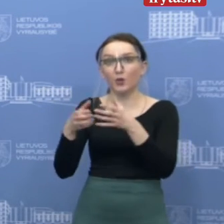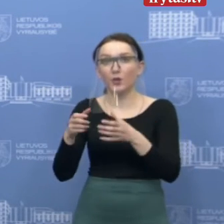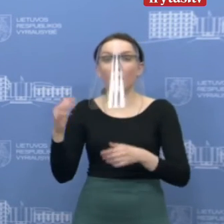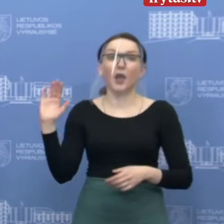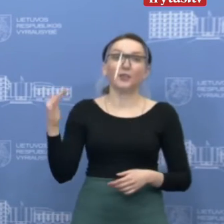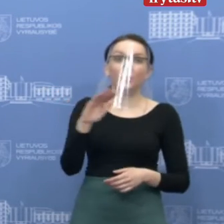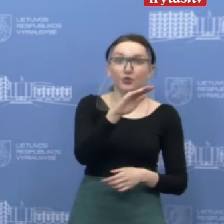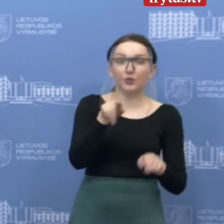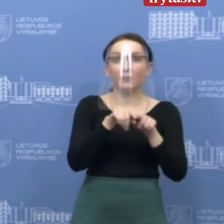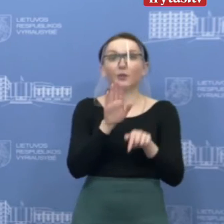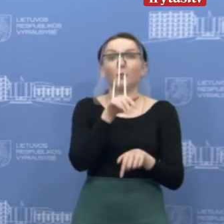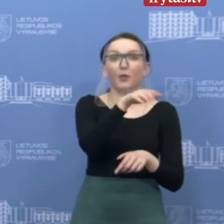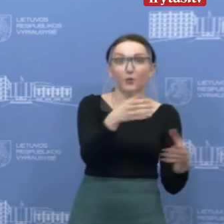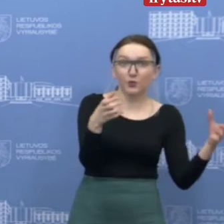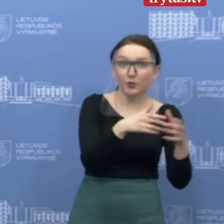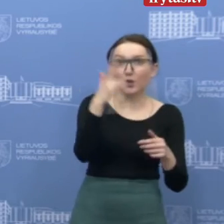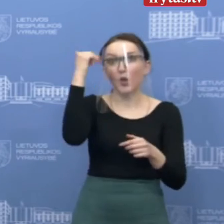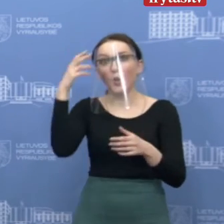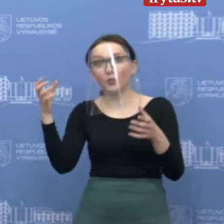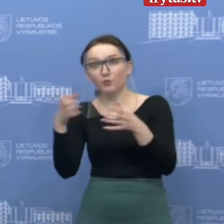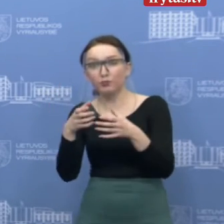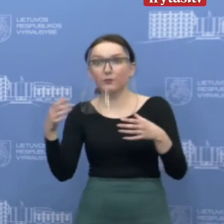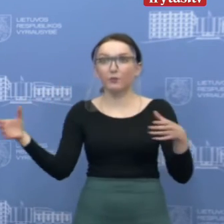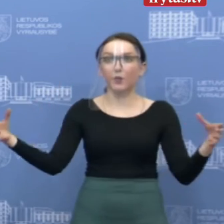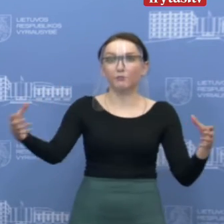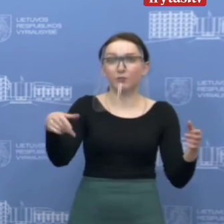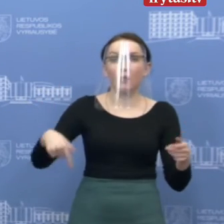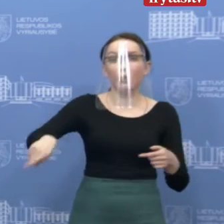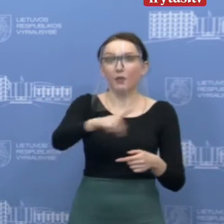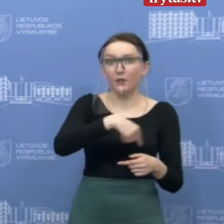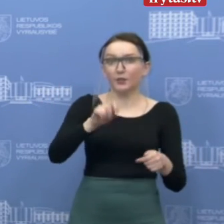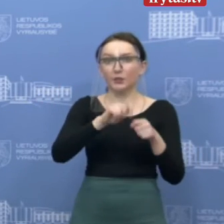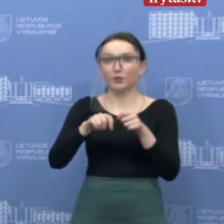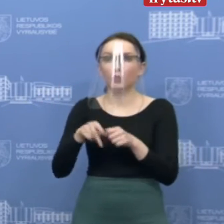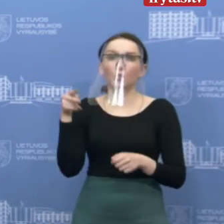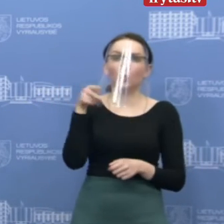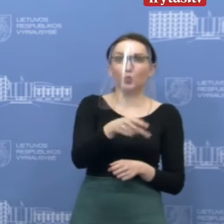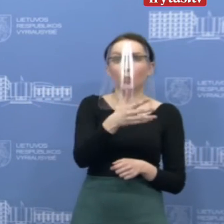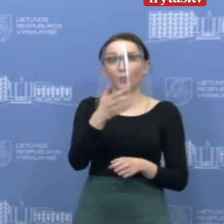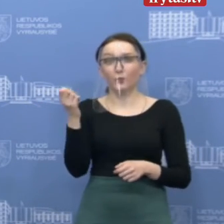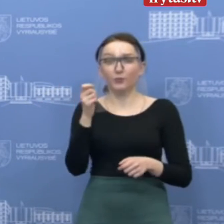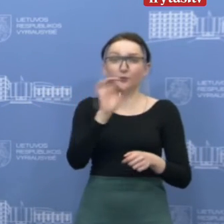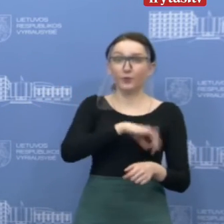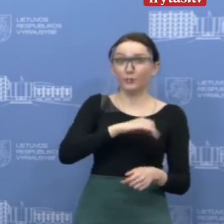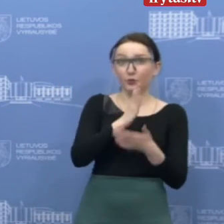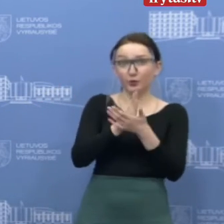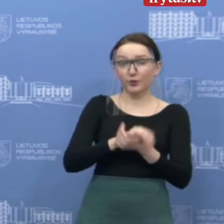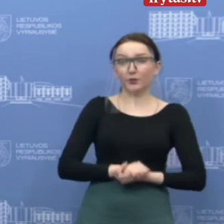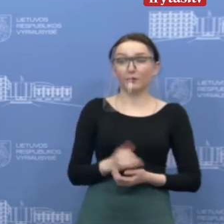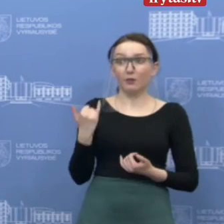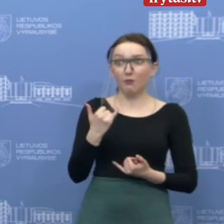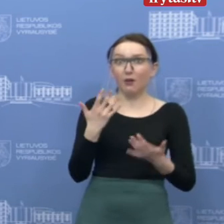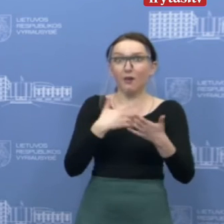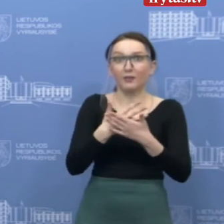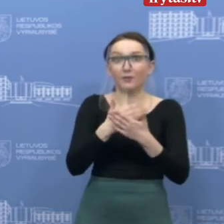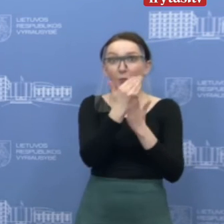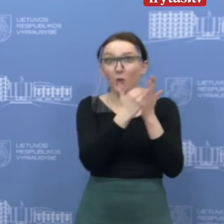Anikščių, ir iš Palangos, ir iš Kauno, kurie tikrino, jų buvo apie 2,5 tūkstančio vartotojų, ir jie dabar aktyviai